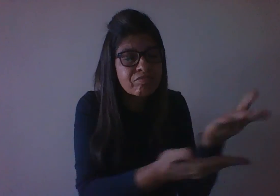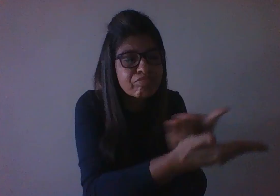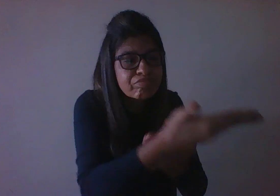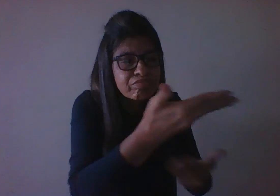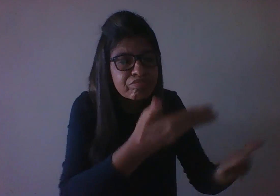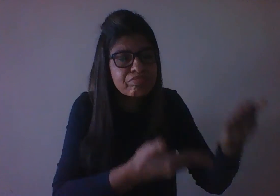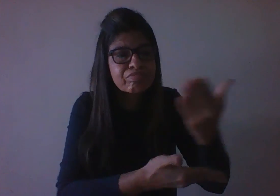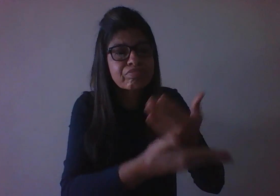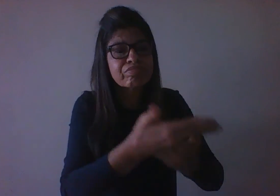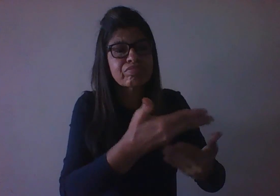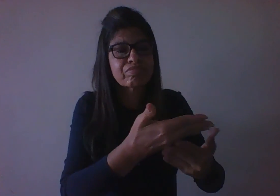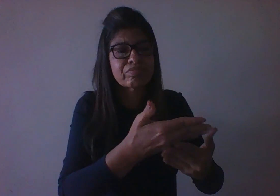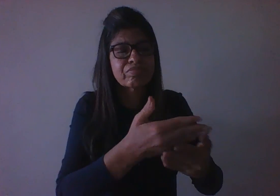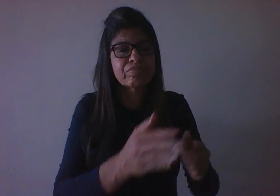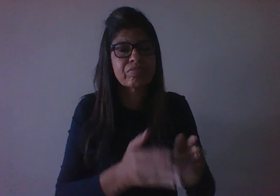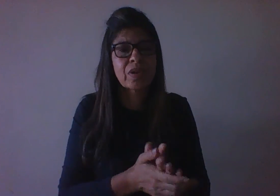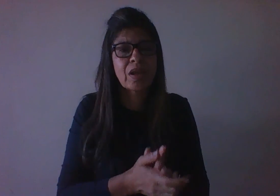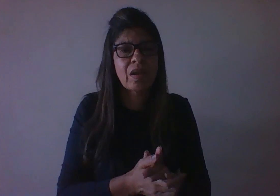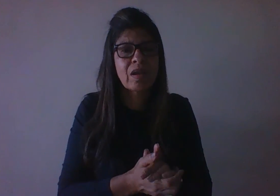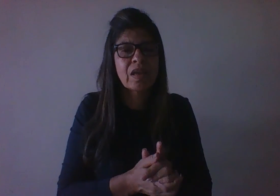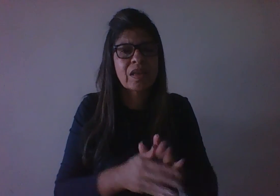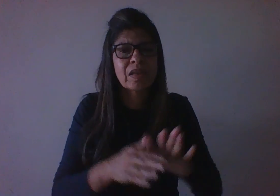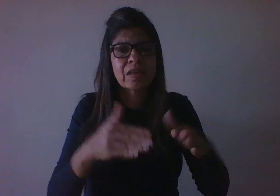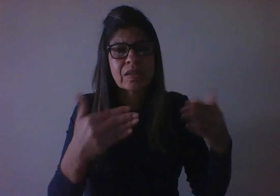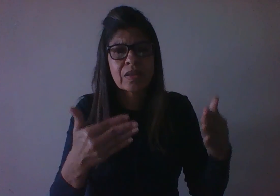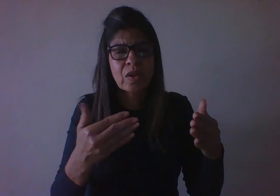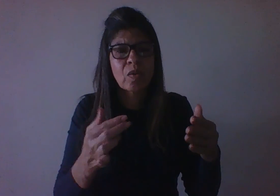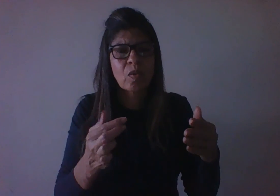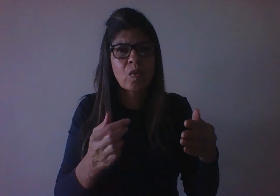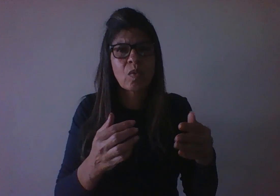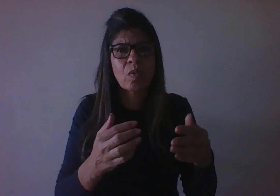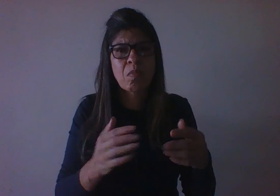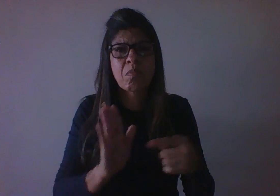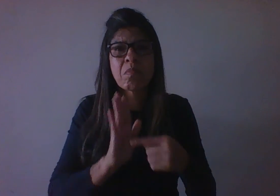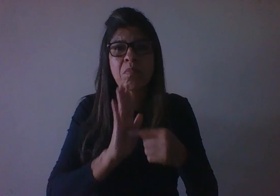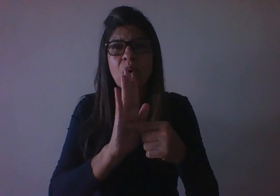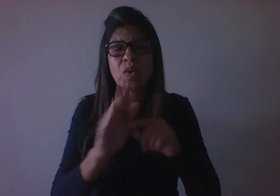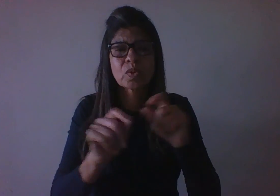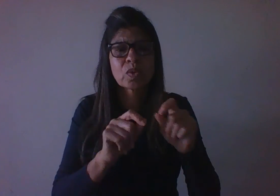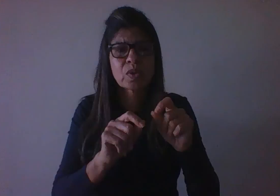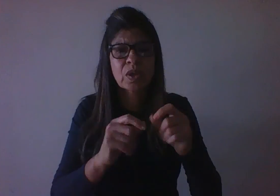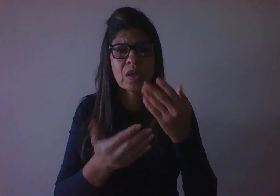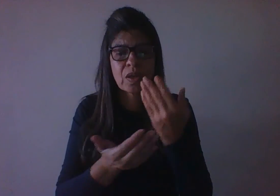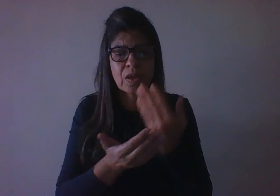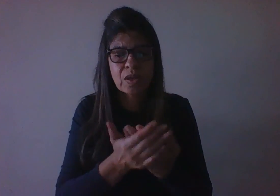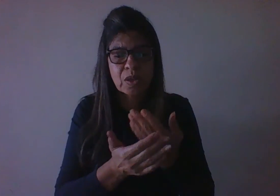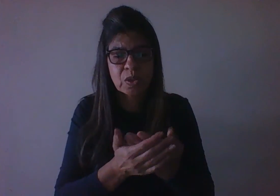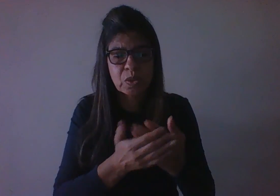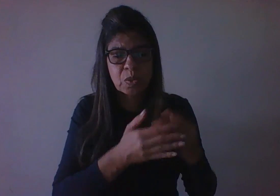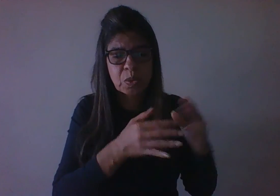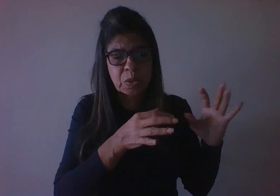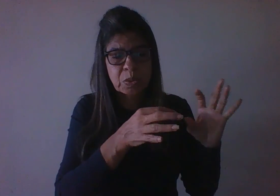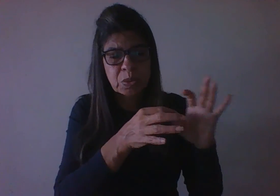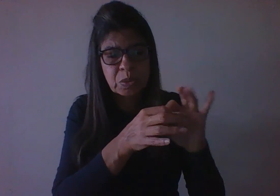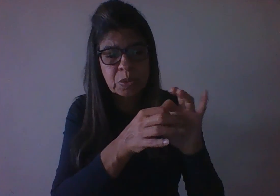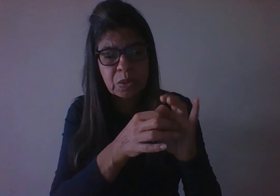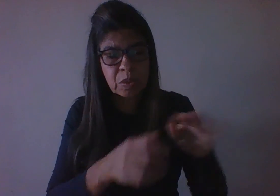A abordagem ecológica, então, privilegia estudos em desenvolvimento de forma contextualizada e em ambientes naturais.